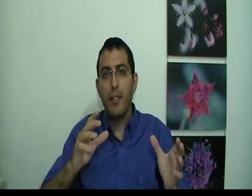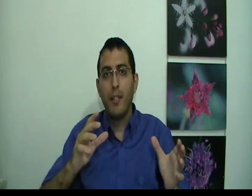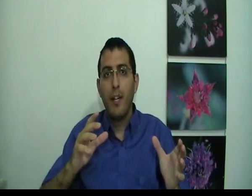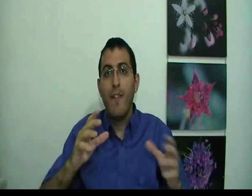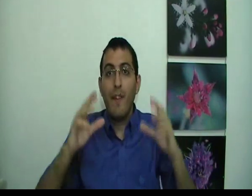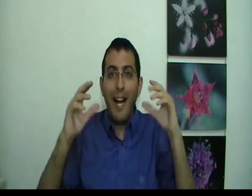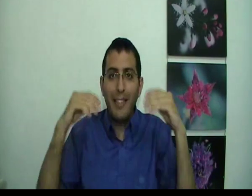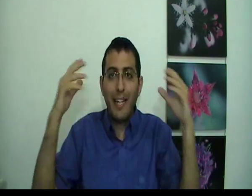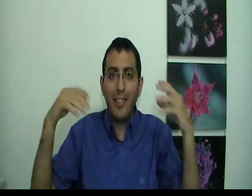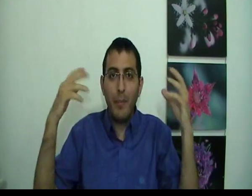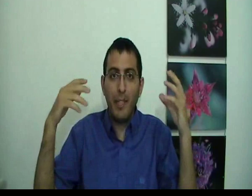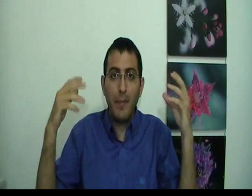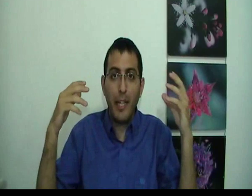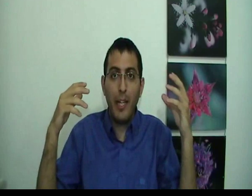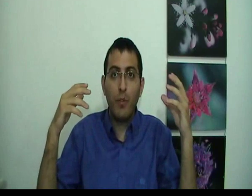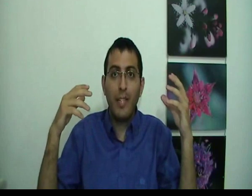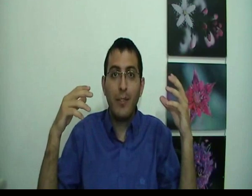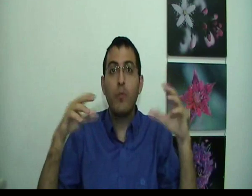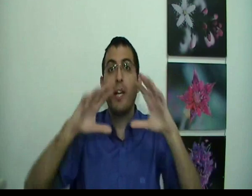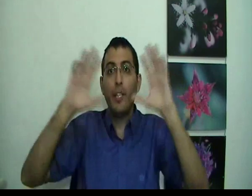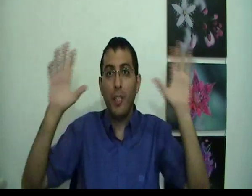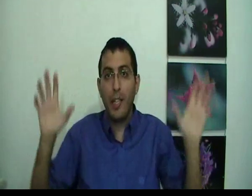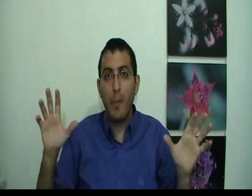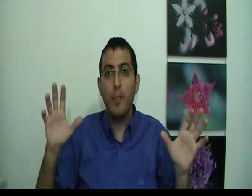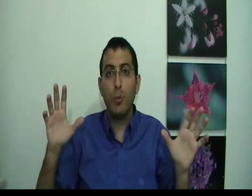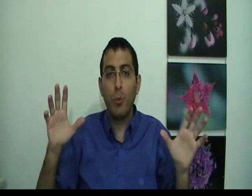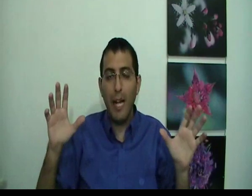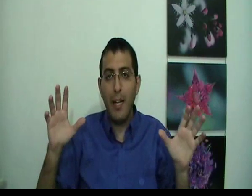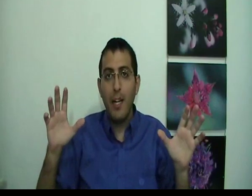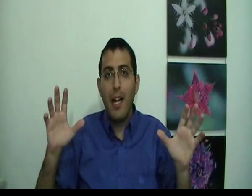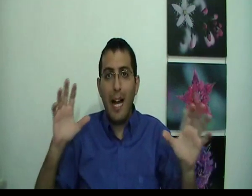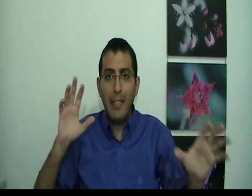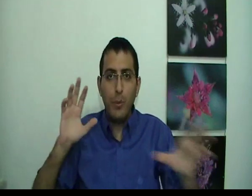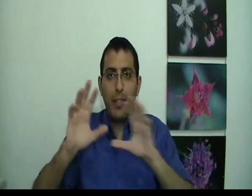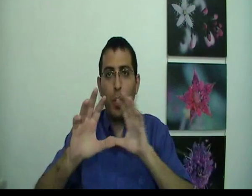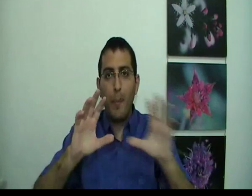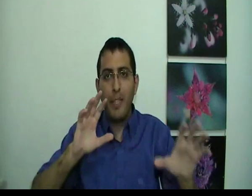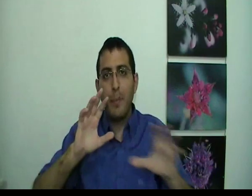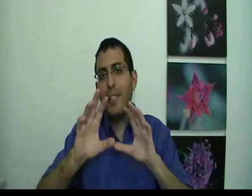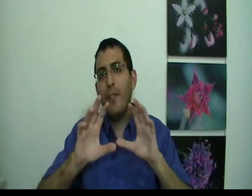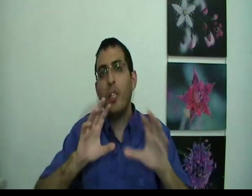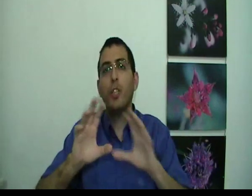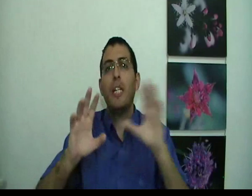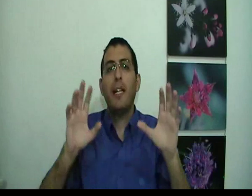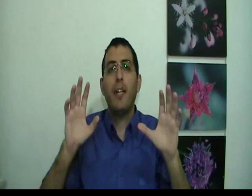ואז אחרי שהבן אדם יגיע לתובנה הזאת והוא ירגיש אני כלפי המציאות כולה אז הוא יחזור לפרספקטיבה של השני אני